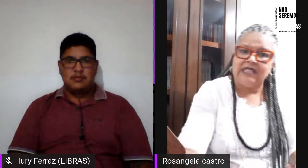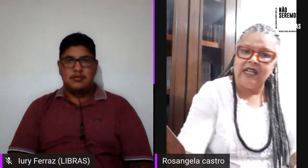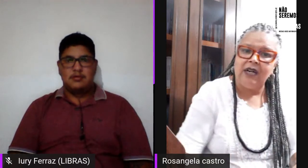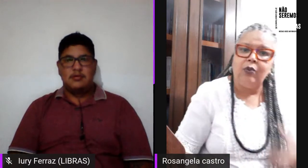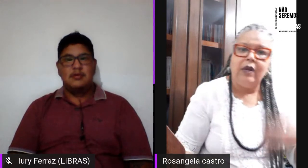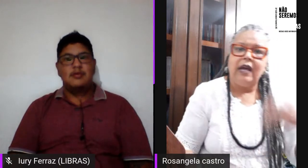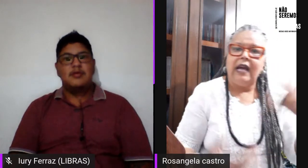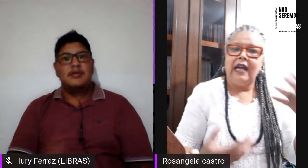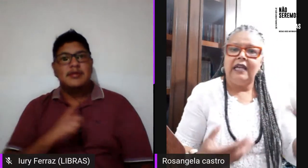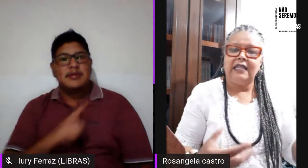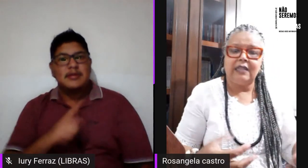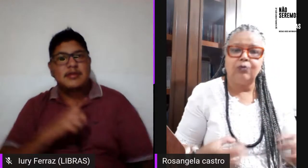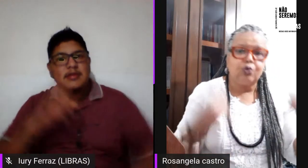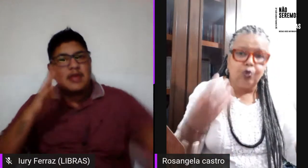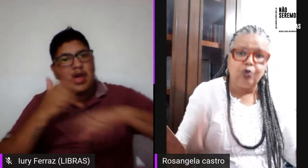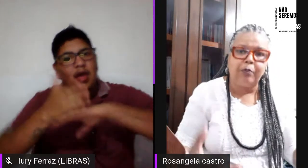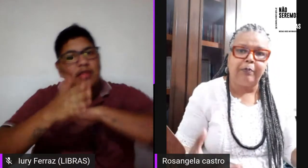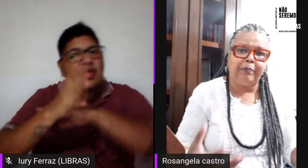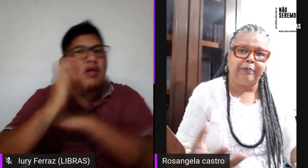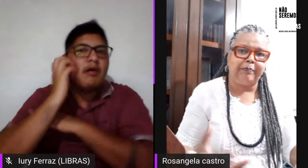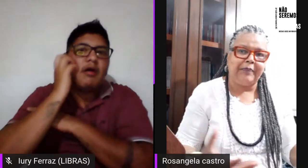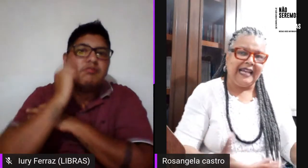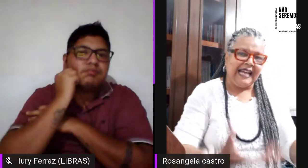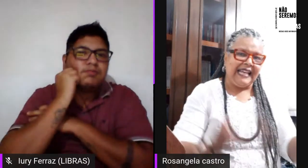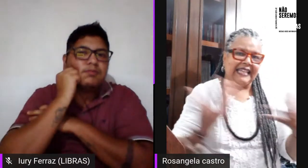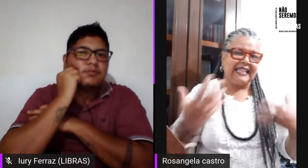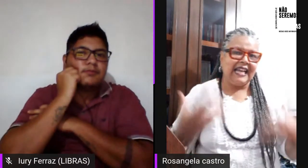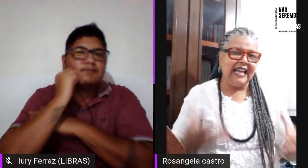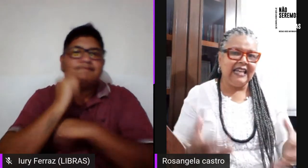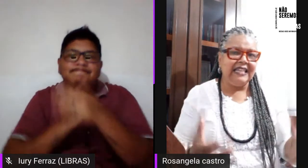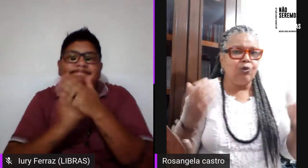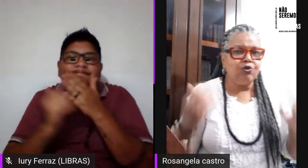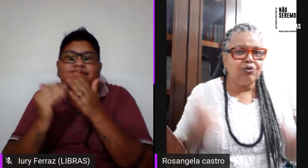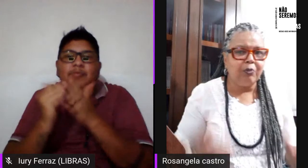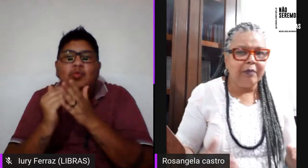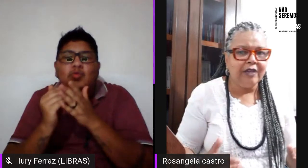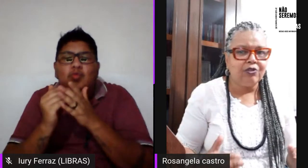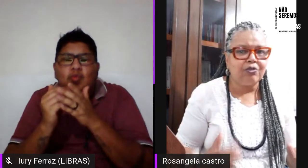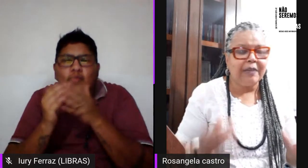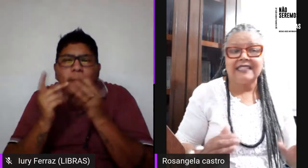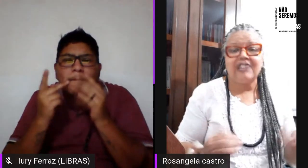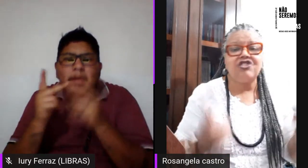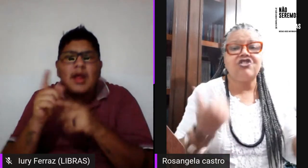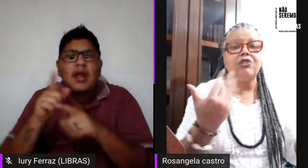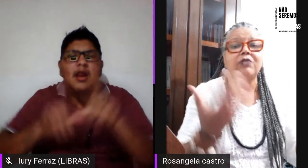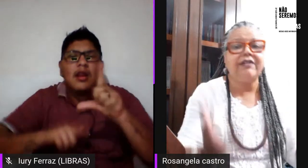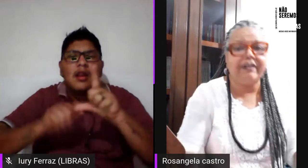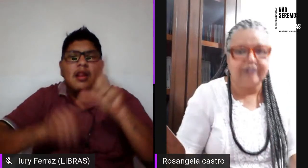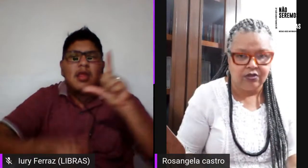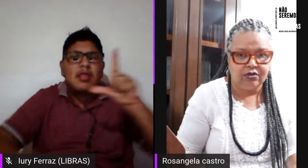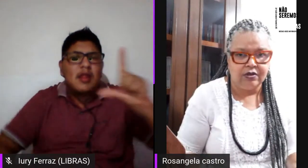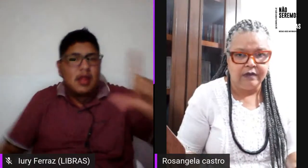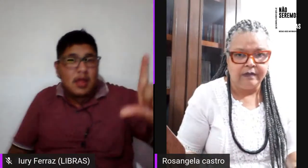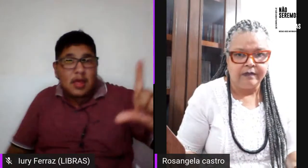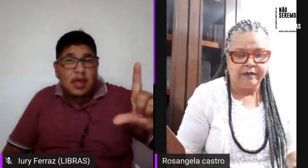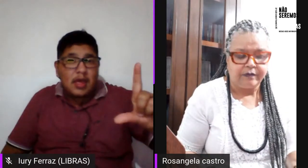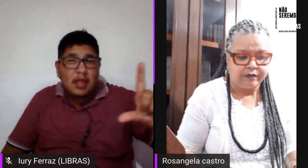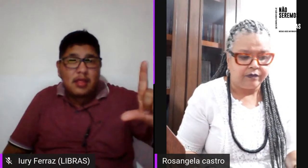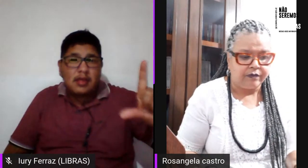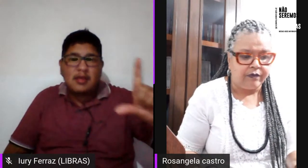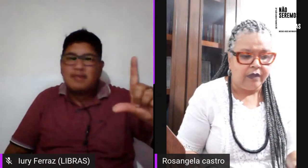adoção então tudo para a letra L em alguns momentos parece que a gente não teve avanço